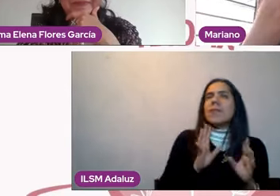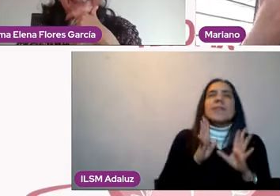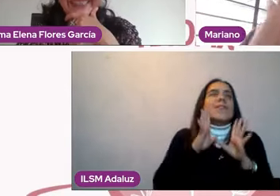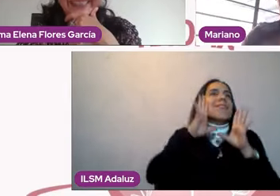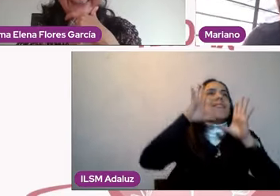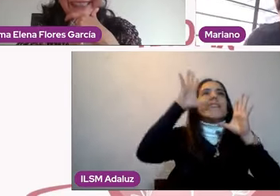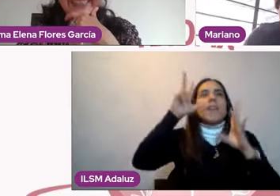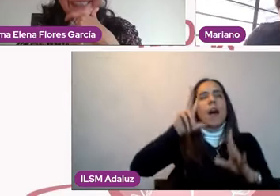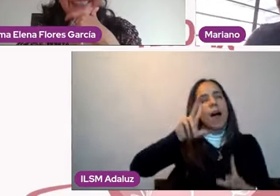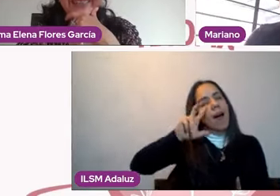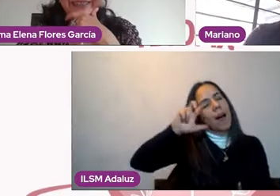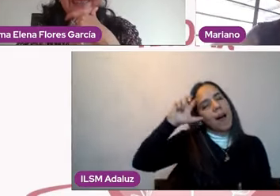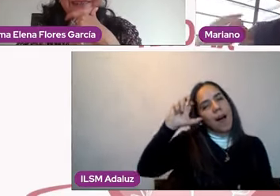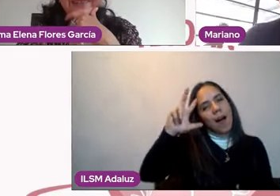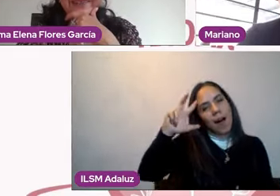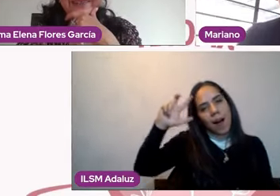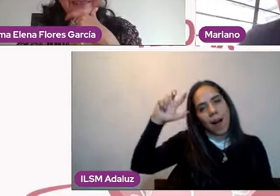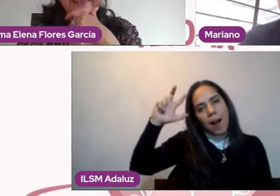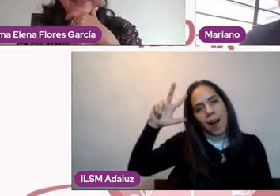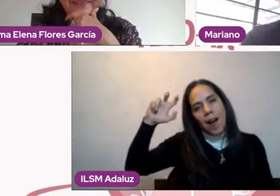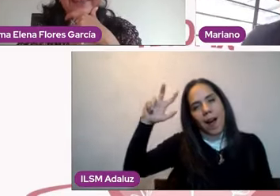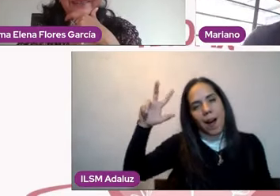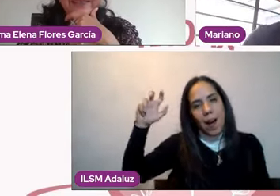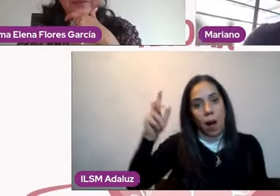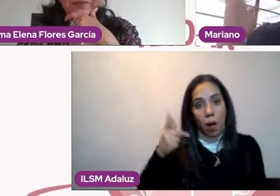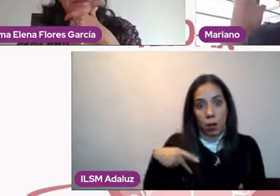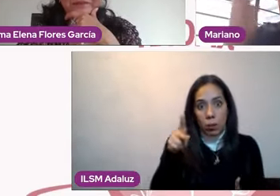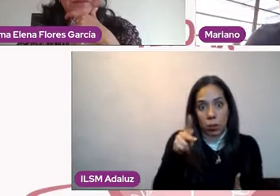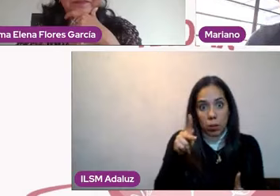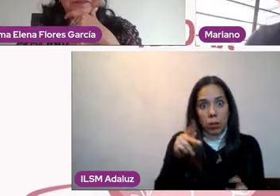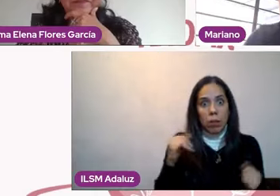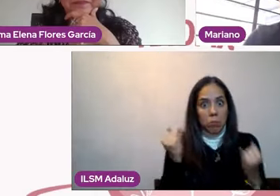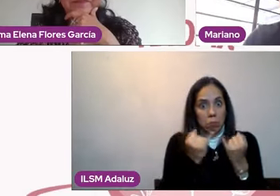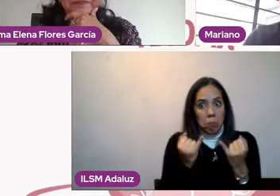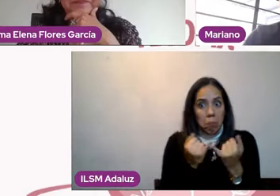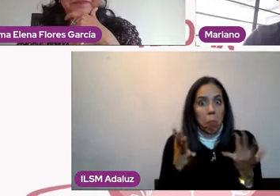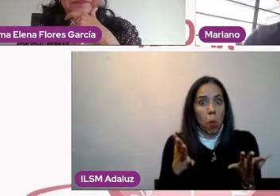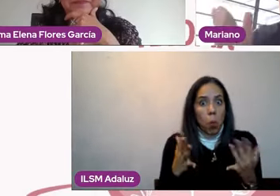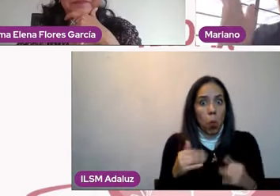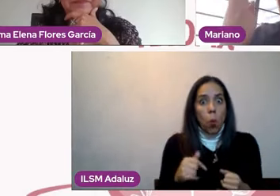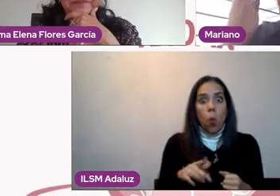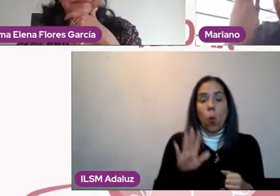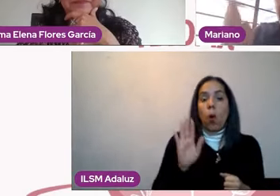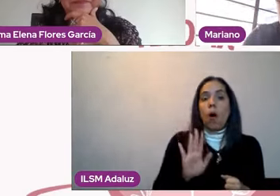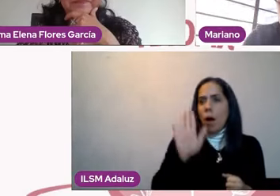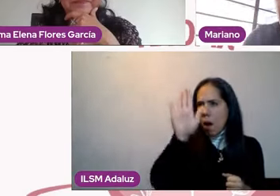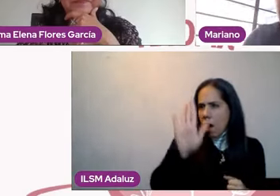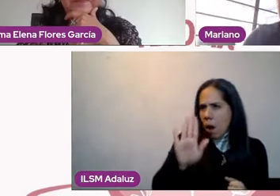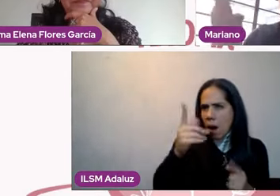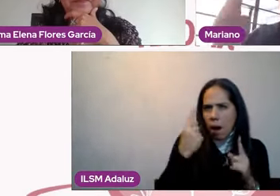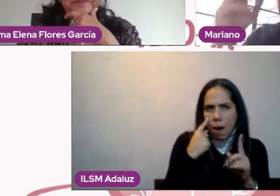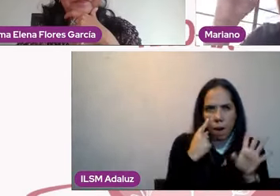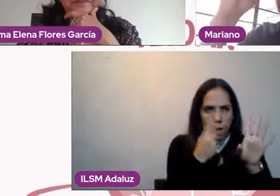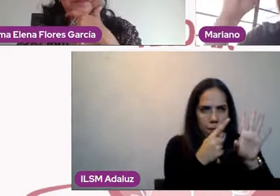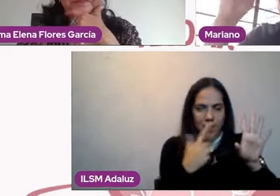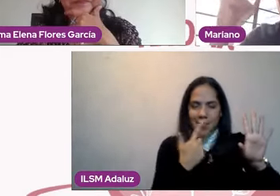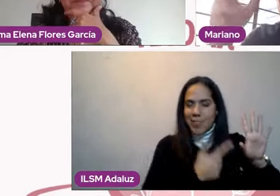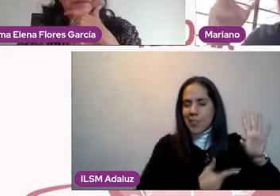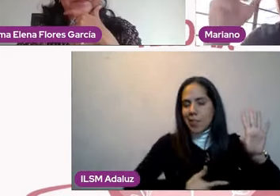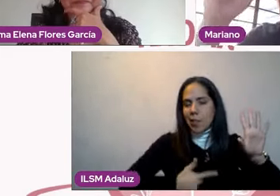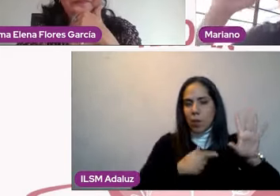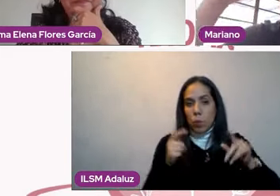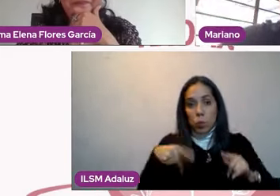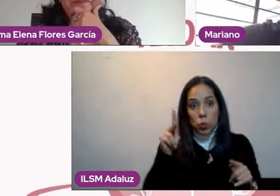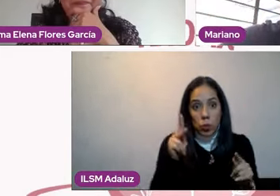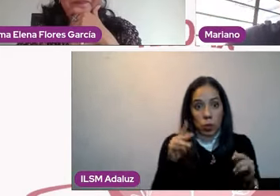de atracción física, ¿no? Entonces, paso número uno en cualquier idea